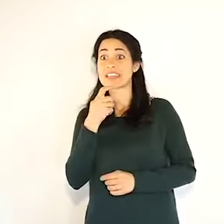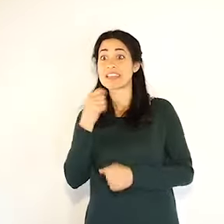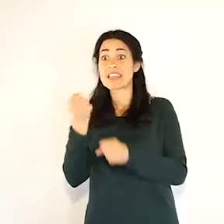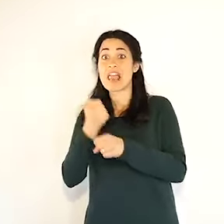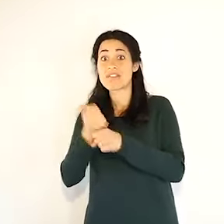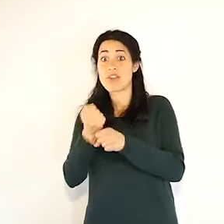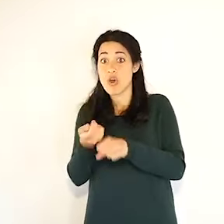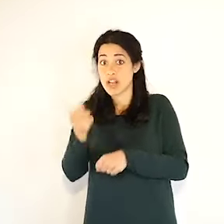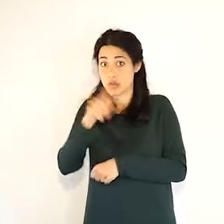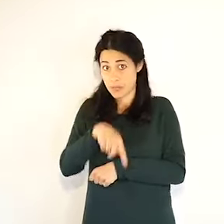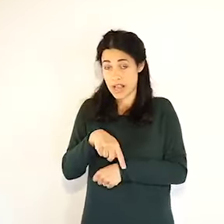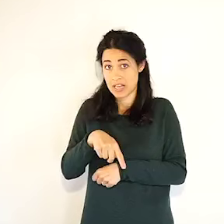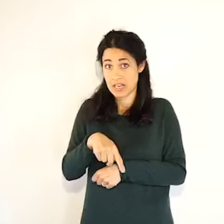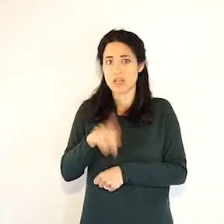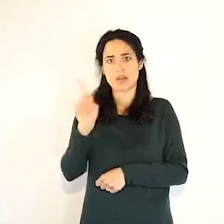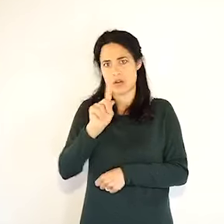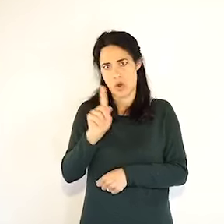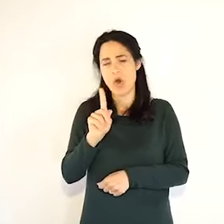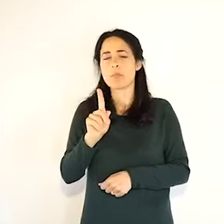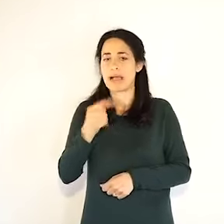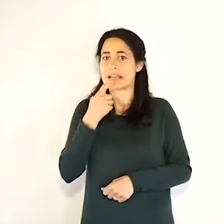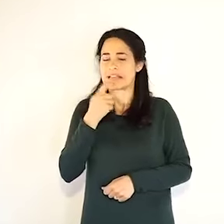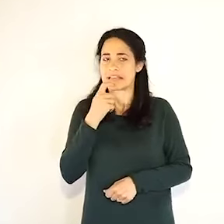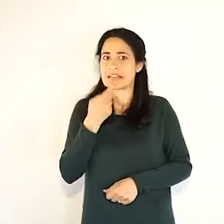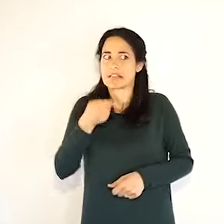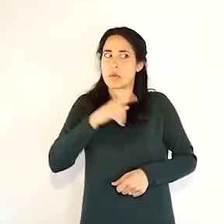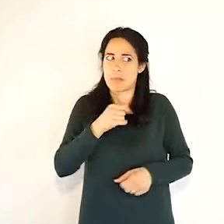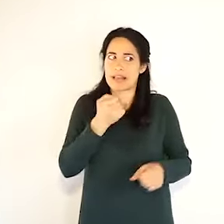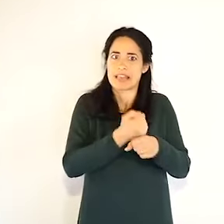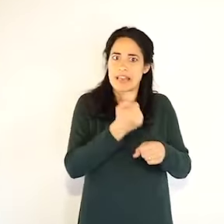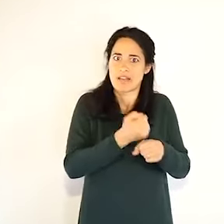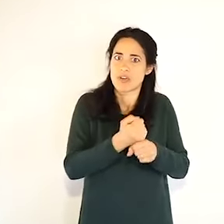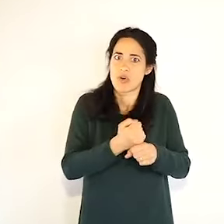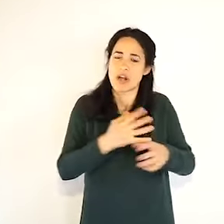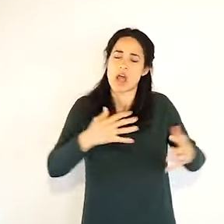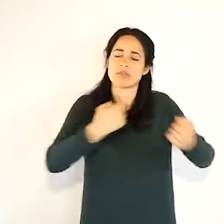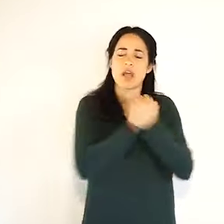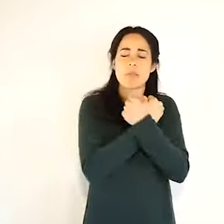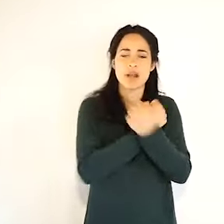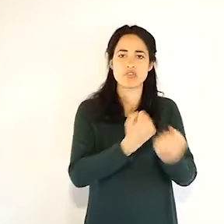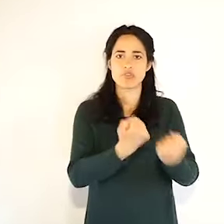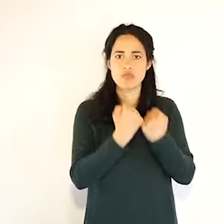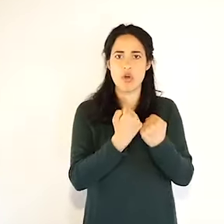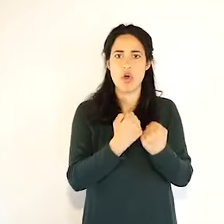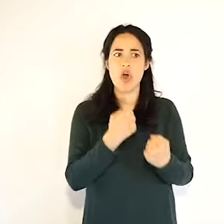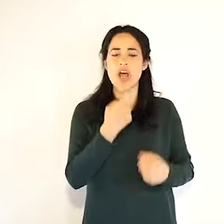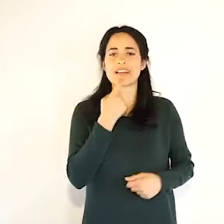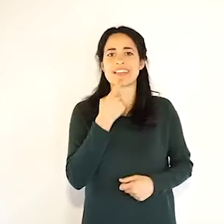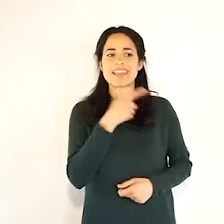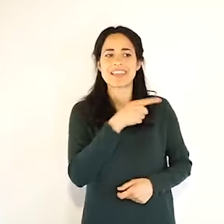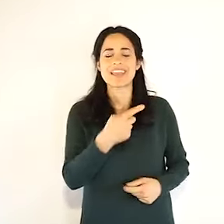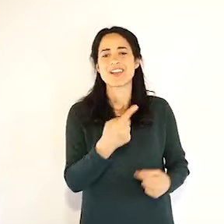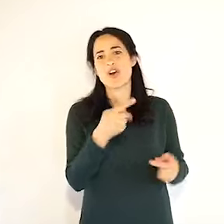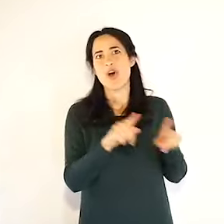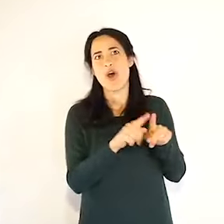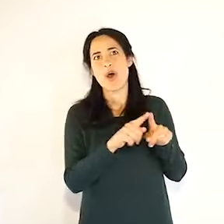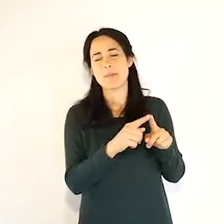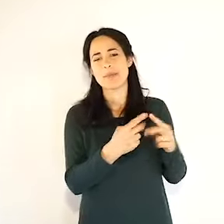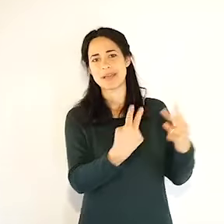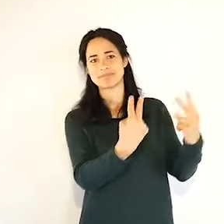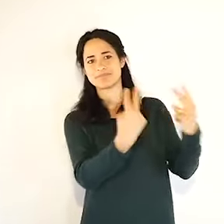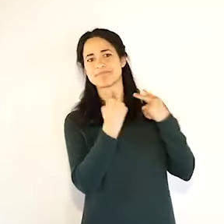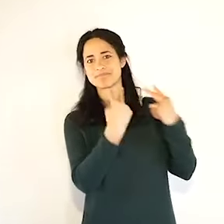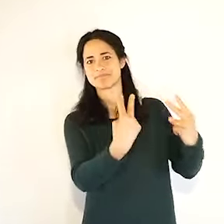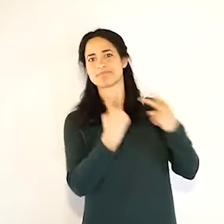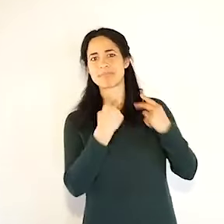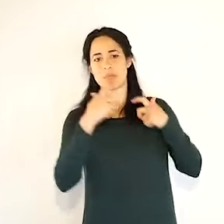peraltro va un abbraccio fortissimo in particolare a quelli che vegliano sulla nostra sicurezza e sulla nostra